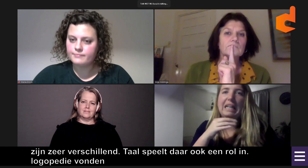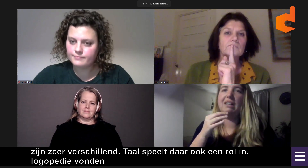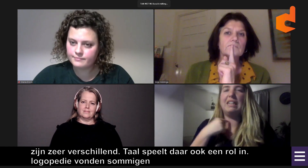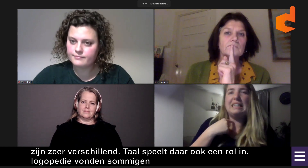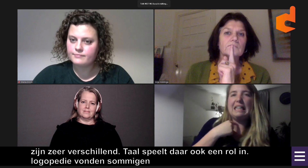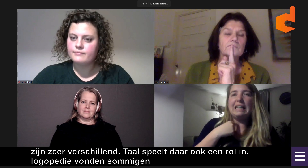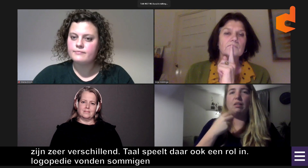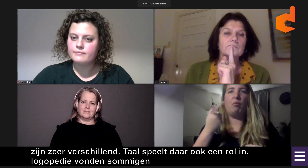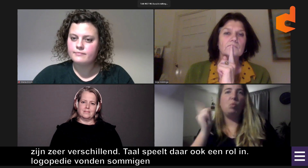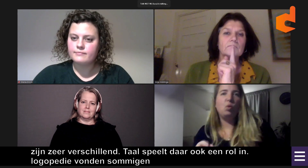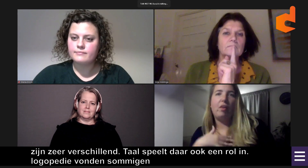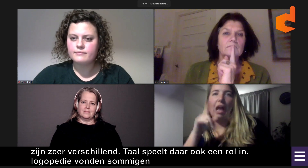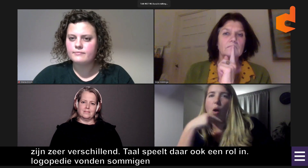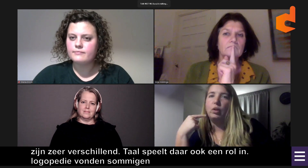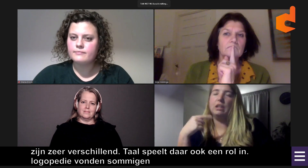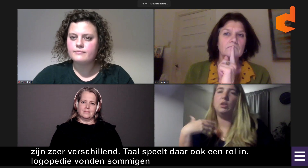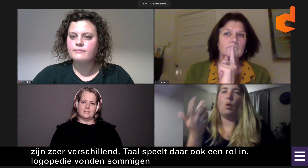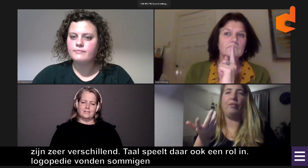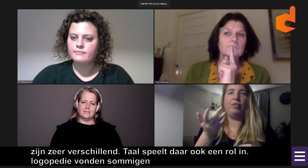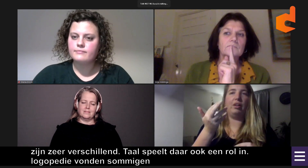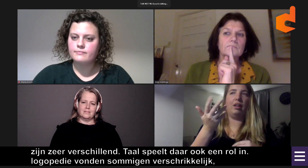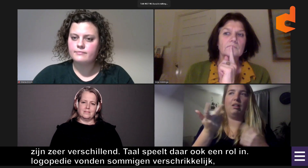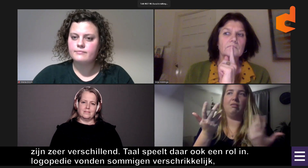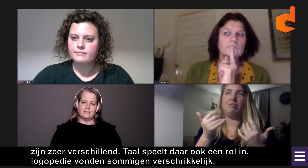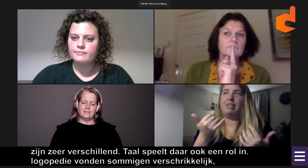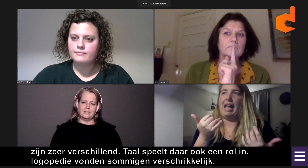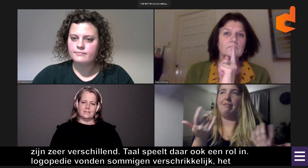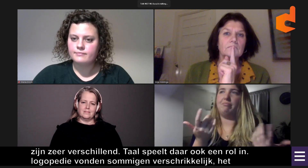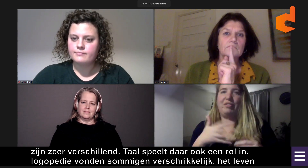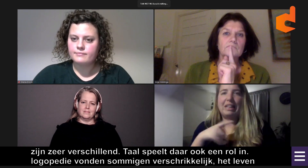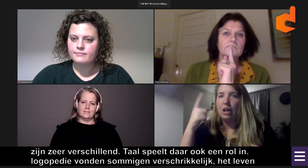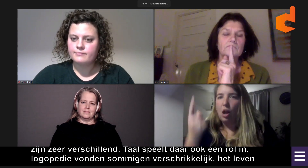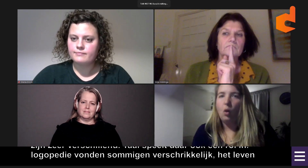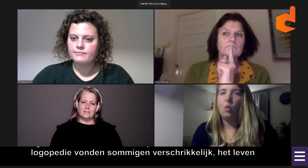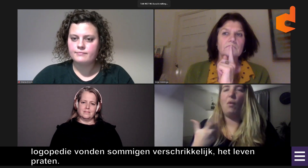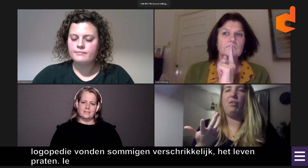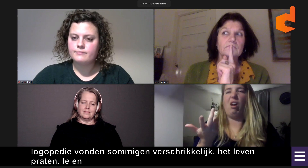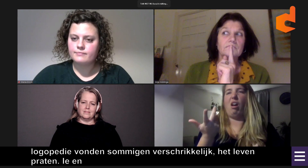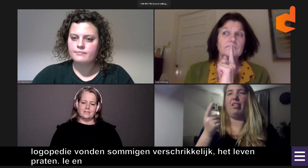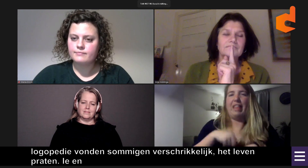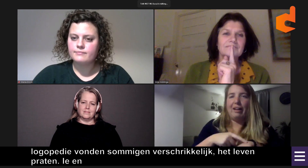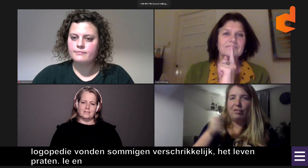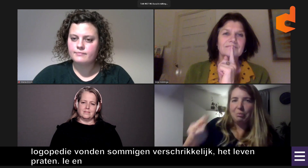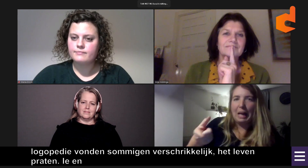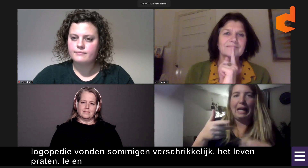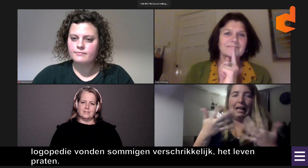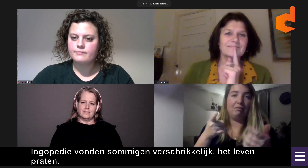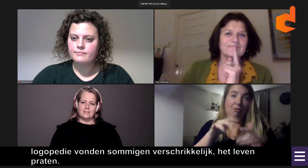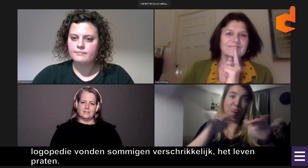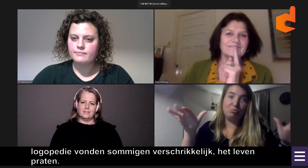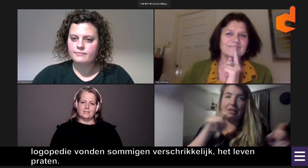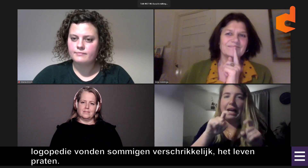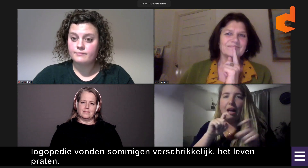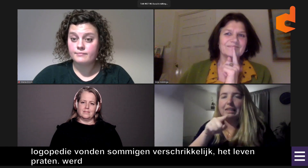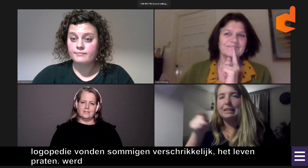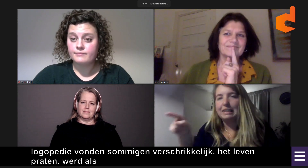leren praten. Die hadden nooit zin om logopedie te krijgen. Dat was vaak verplicht van de ouders. En het werd als niet leuk ervaren